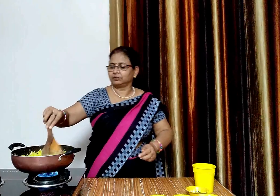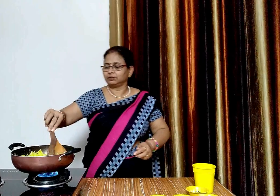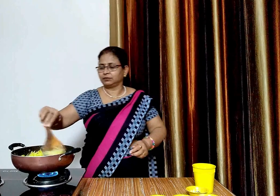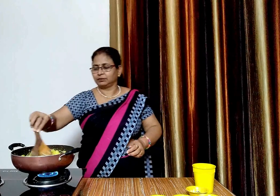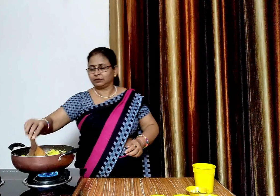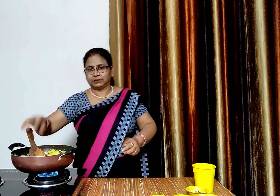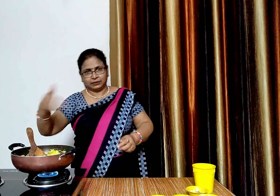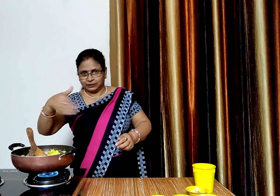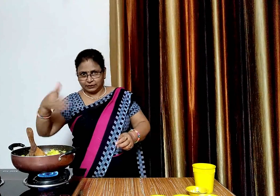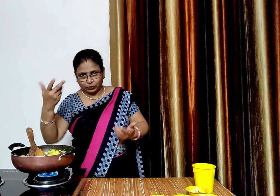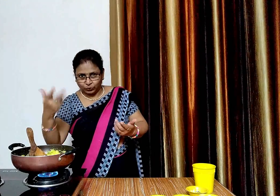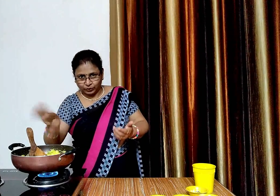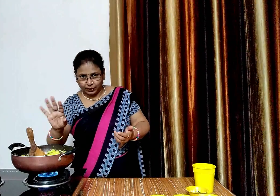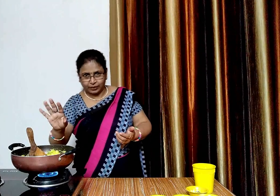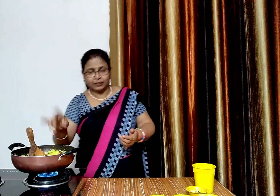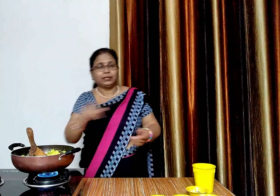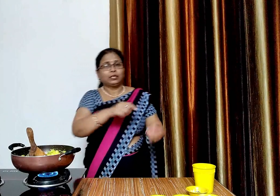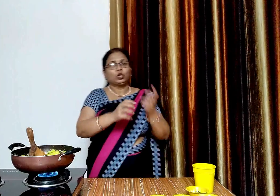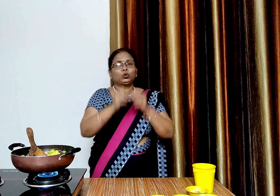हल्का सा पक्टे के बाद इसमें दूड डालेंगे